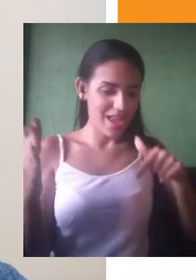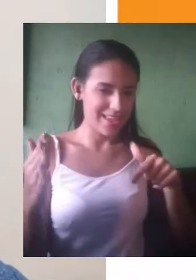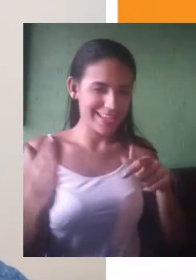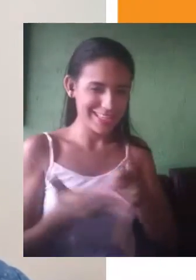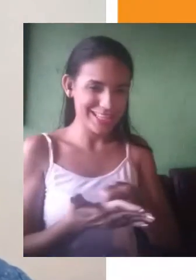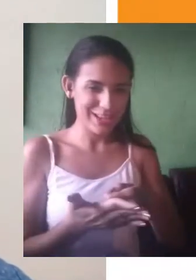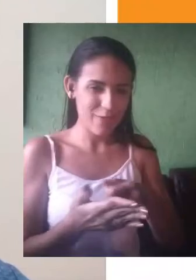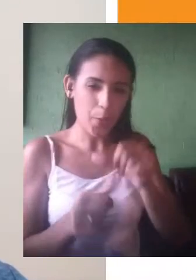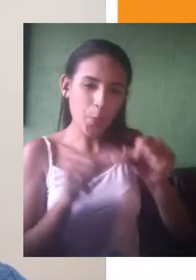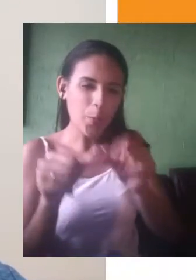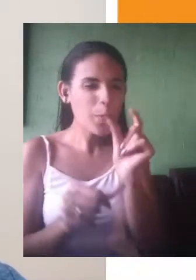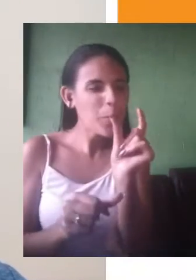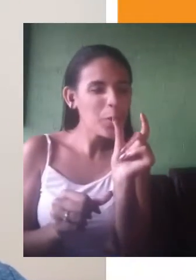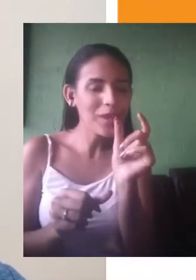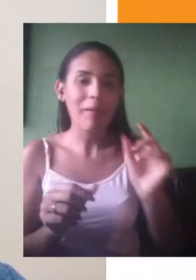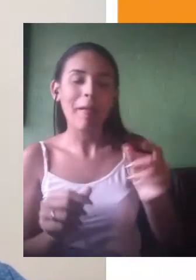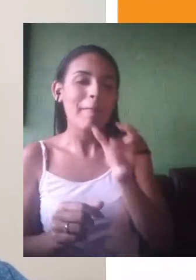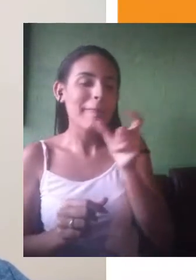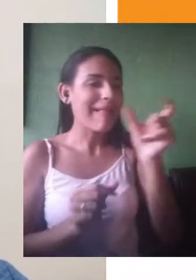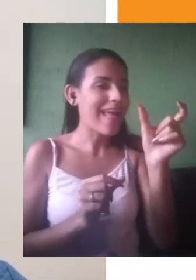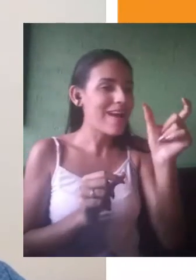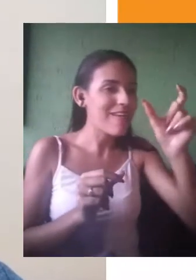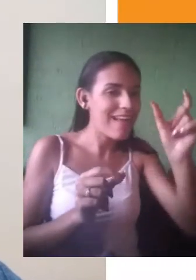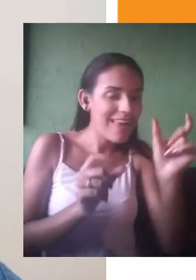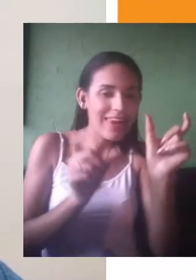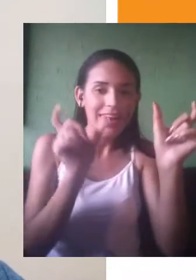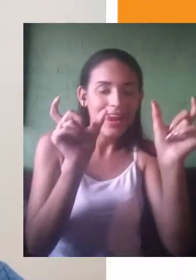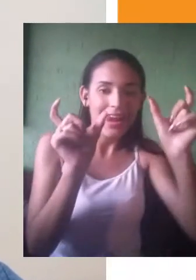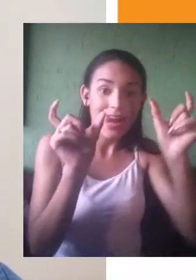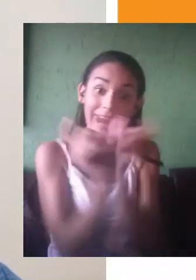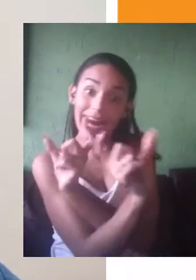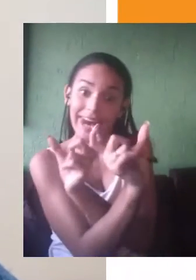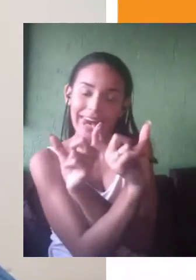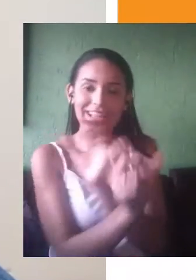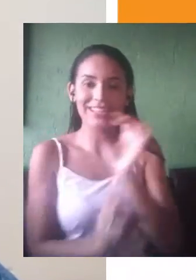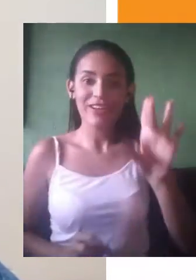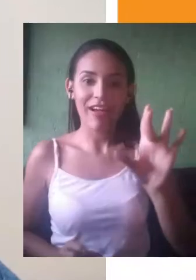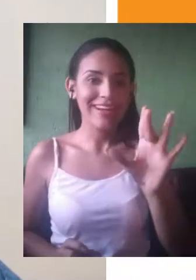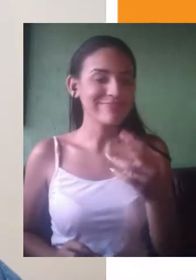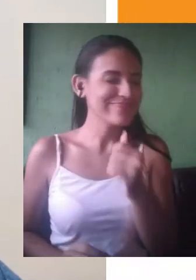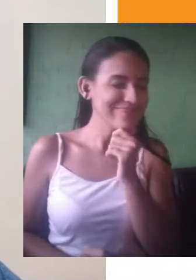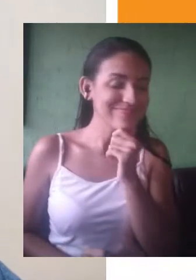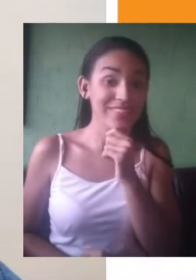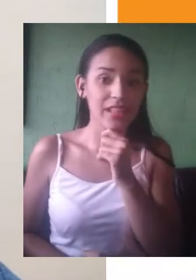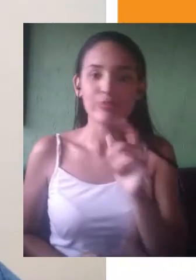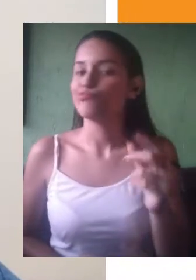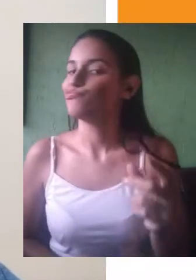Desenvolver o seu raciocínio próprio. Agora, parafrasear o texto motivador, sem acrescentar as suas